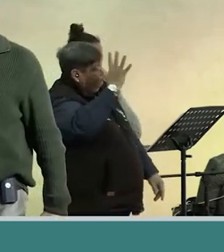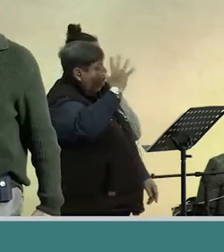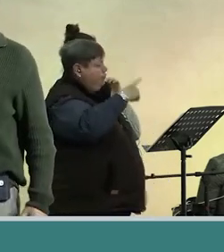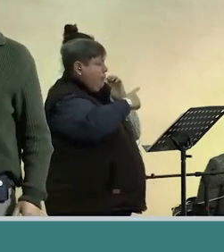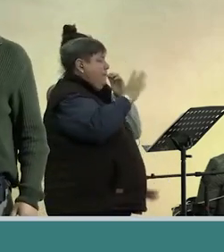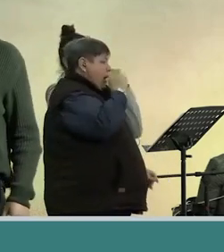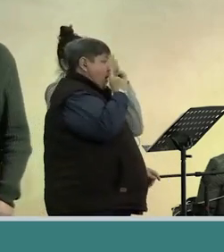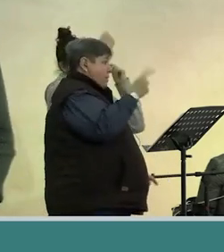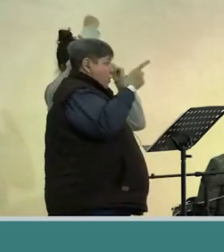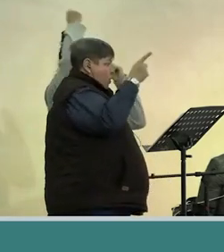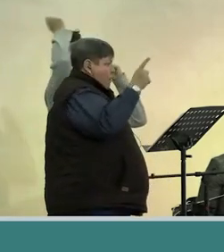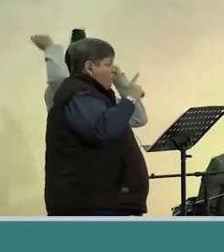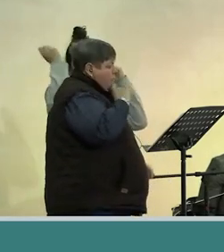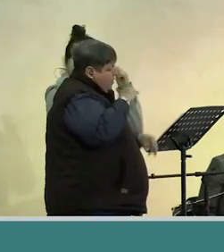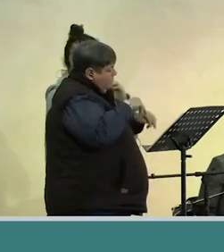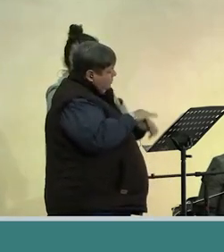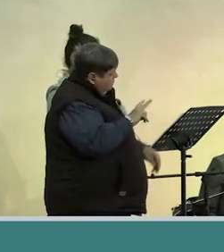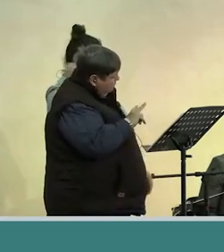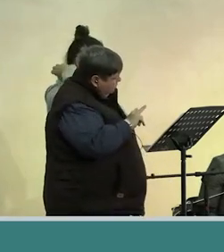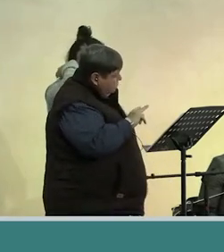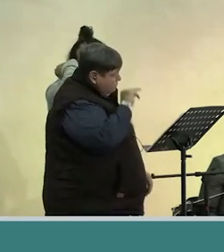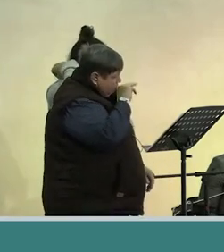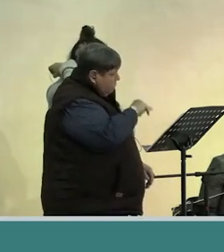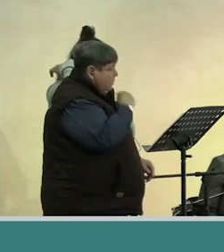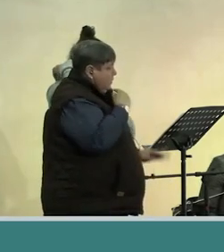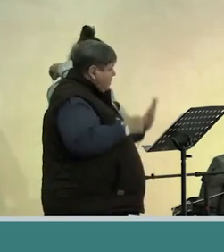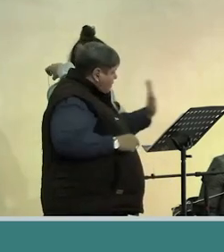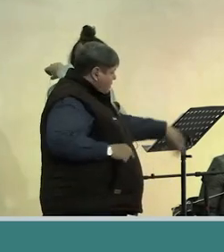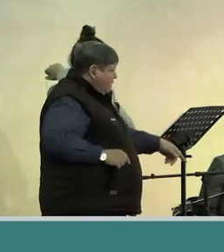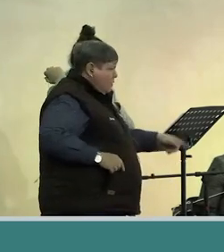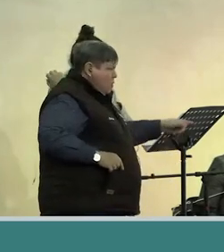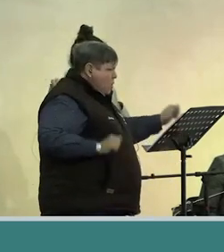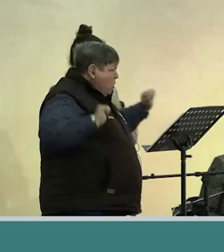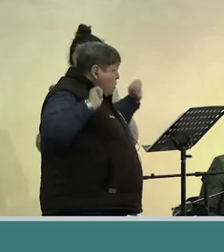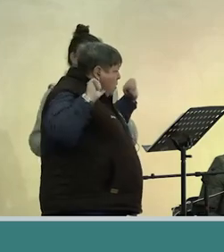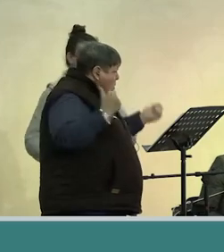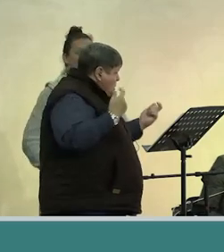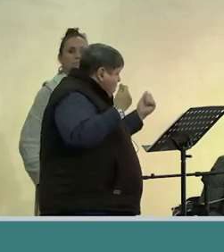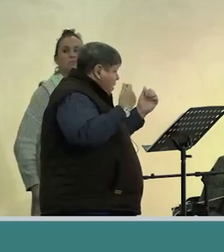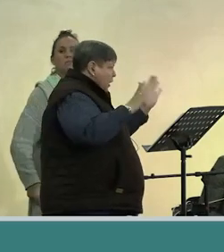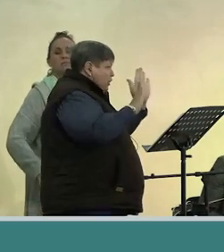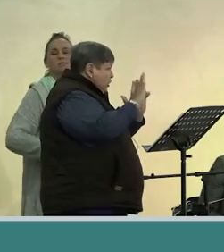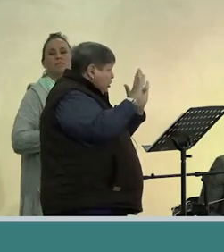en die ou staan so langsom en hy sê vroom jyne my jy het baie sukses behaal